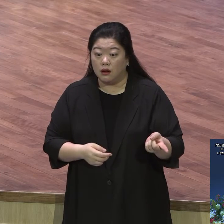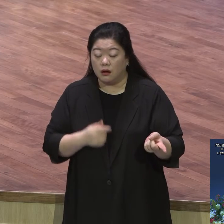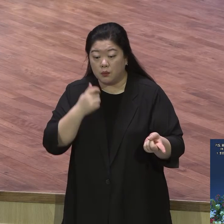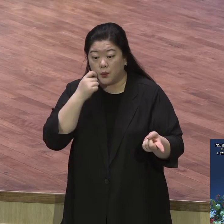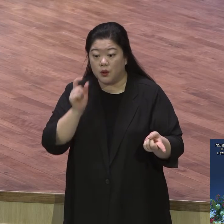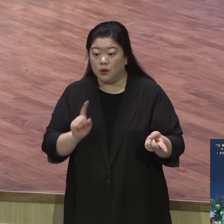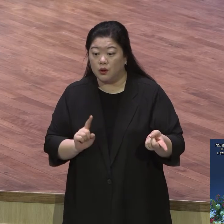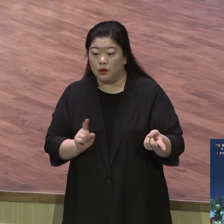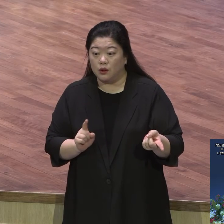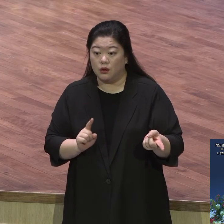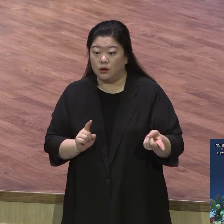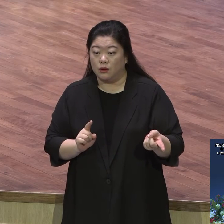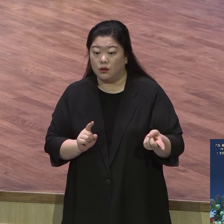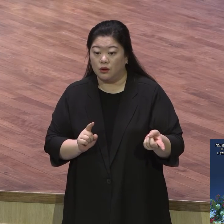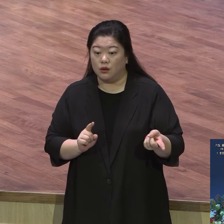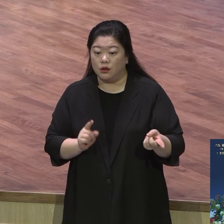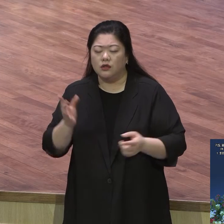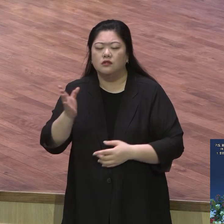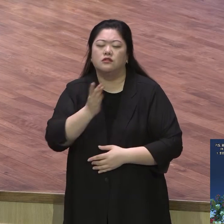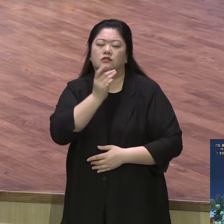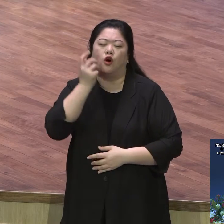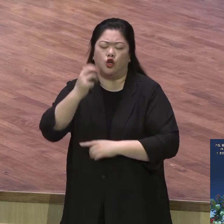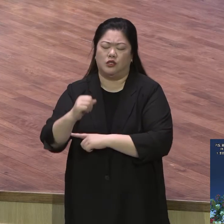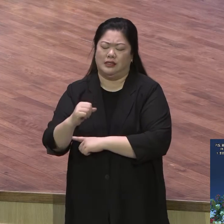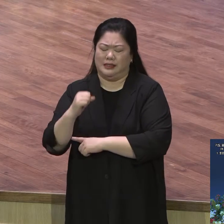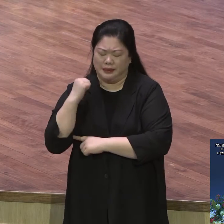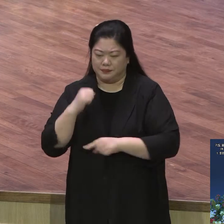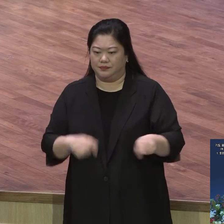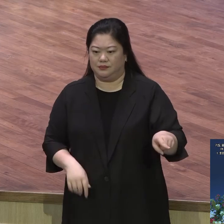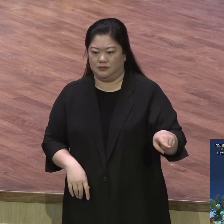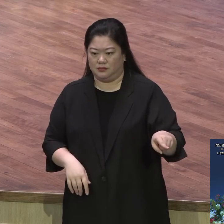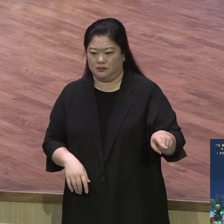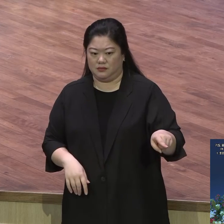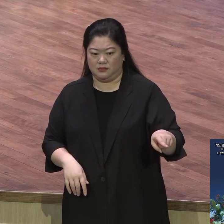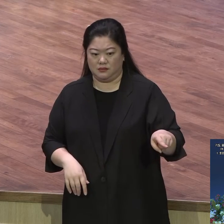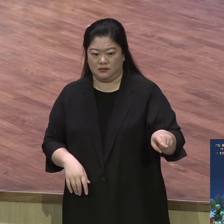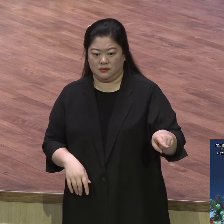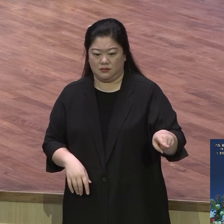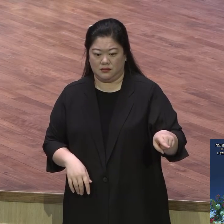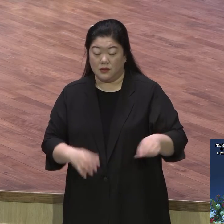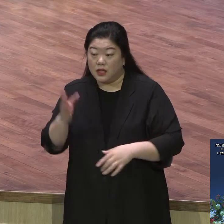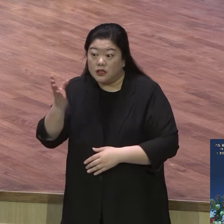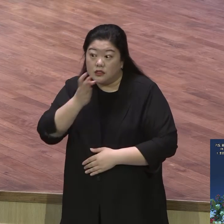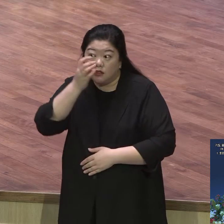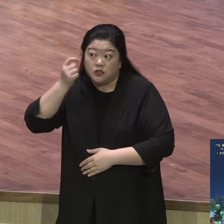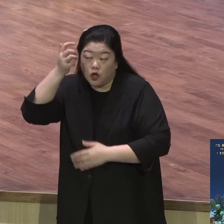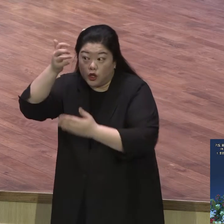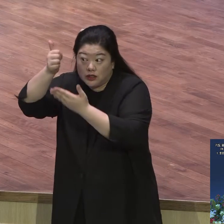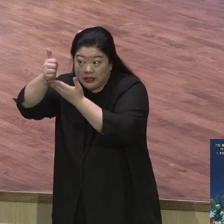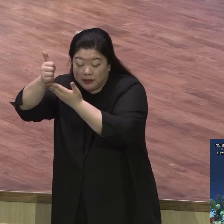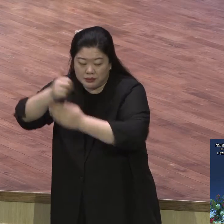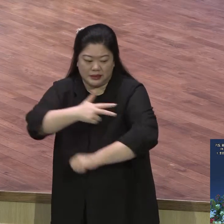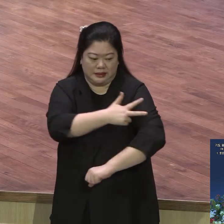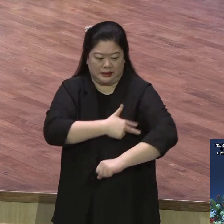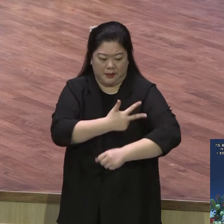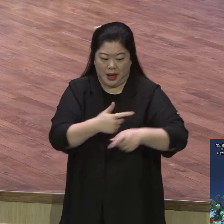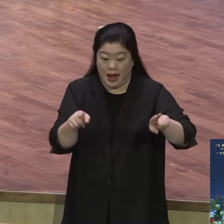성령의 힘이에요 성령이 서대반을 잡은 거예요 그러니까 아픈 줄도 몰라